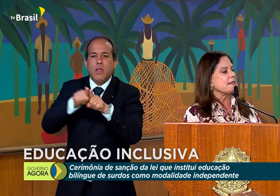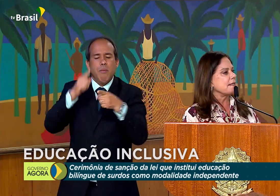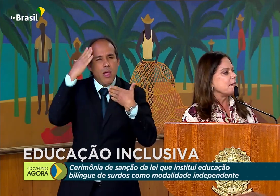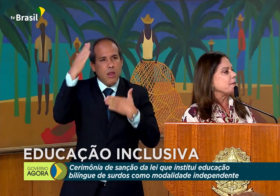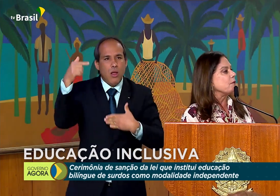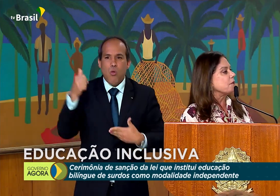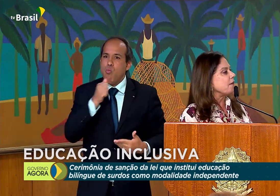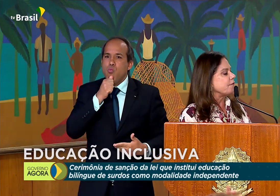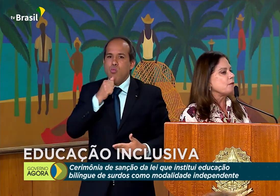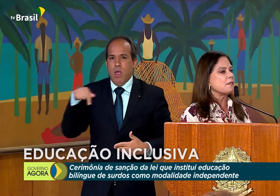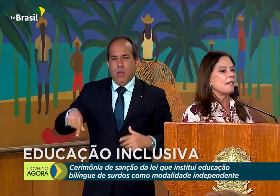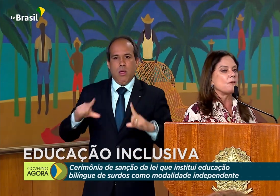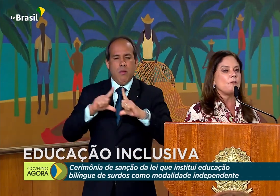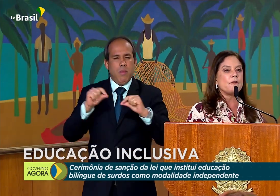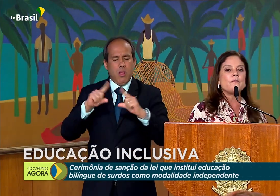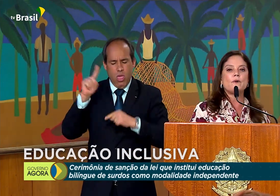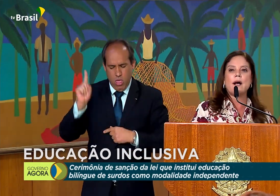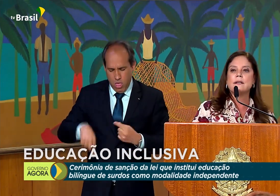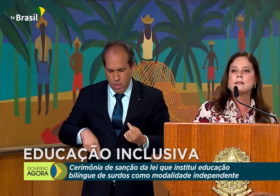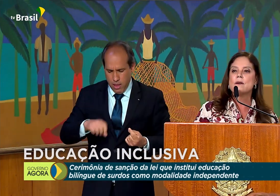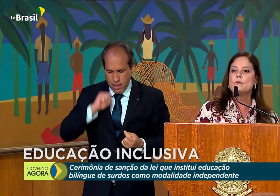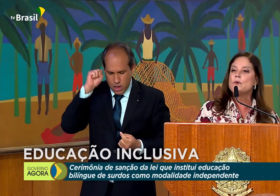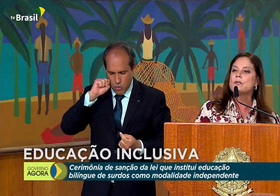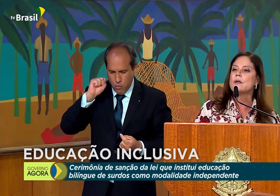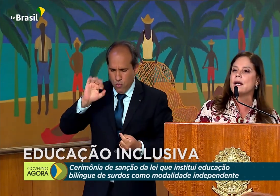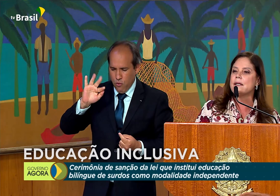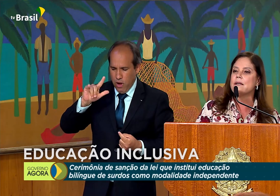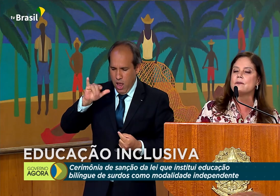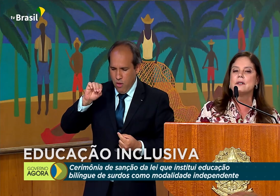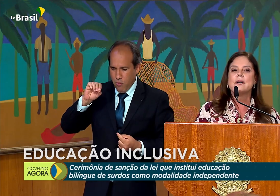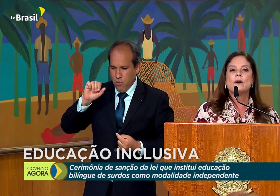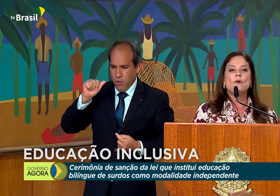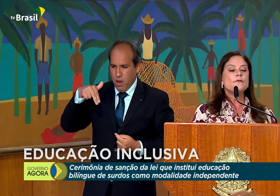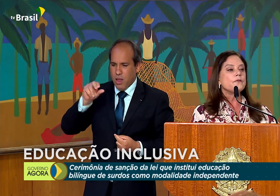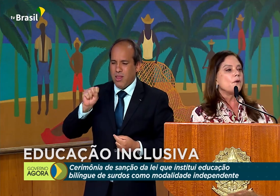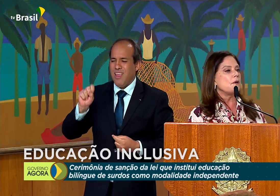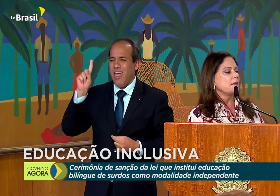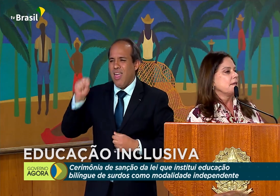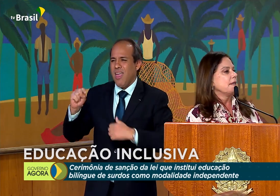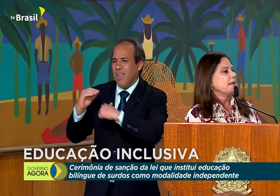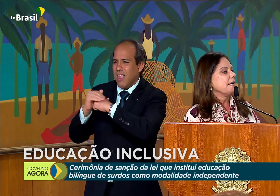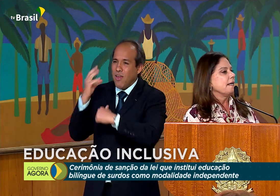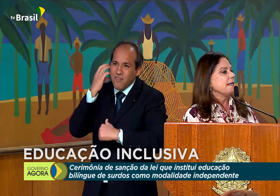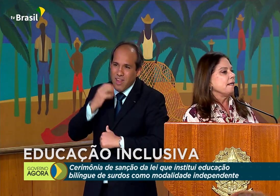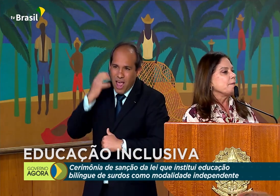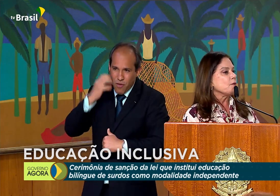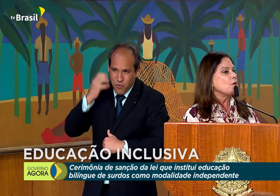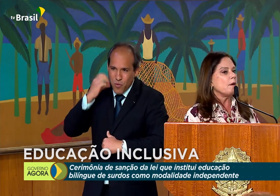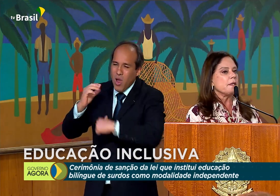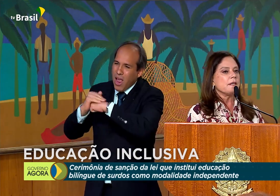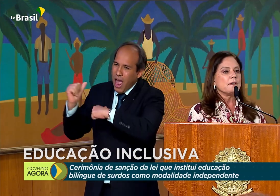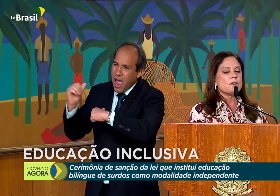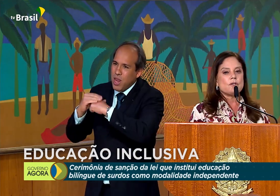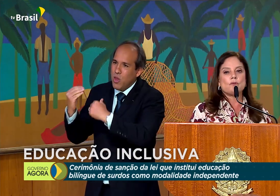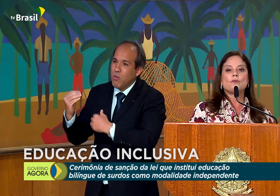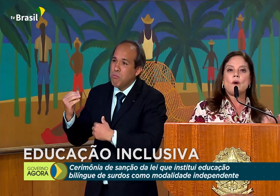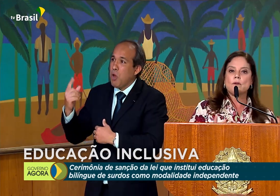Brasília, porque ele não tem vindo, senador Flávio Arnes, que com muito carinho confiou em meu nome, junto com a